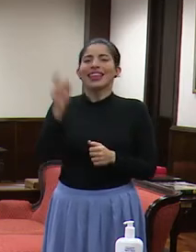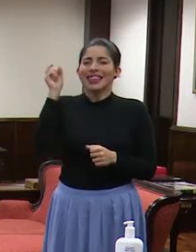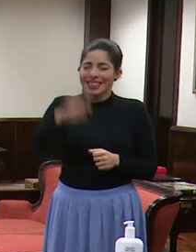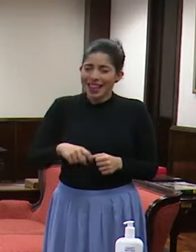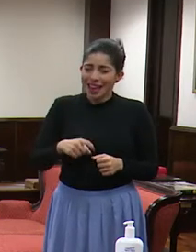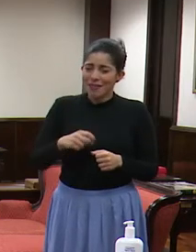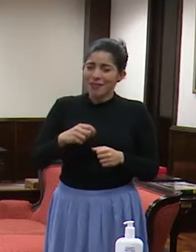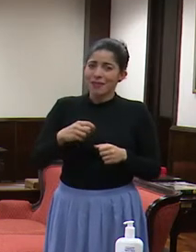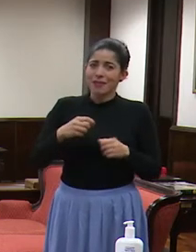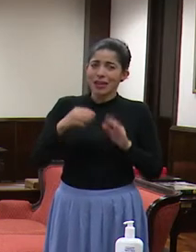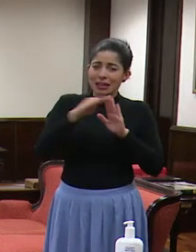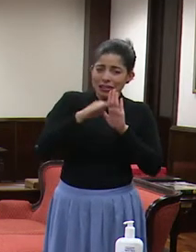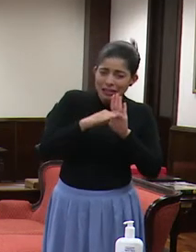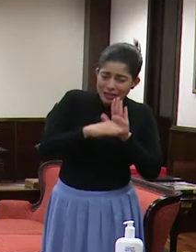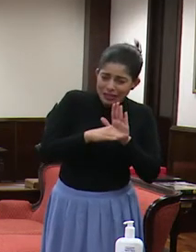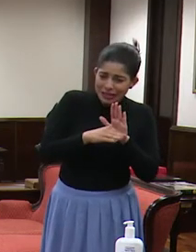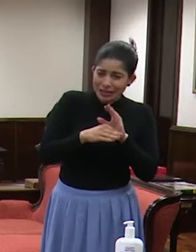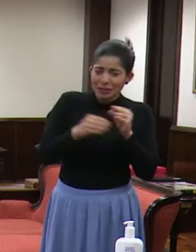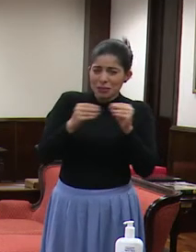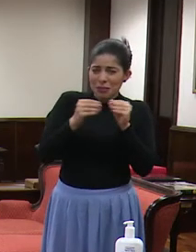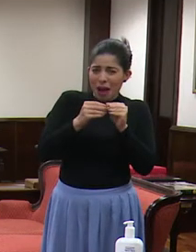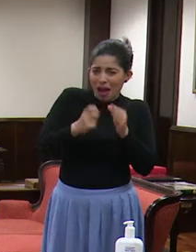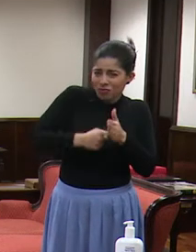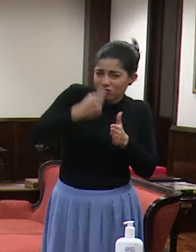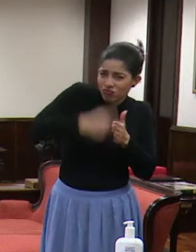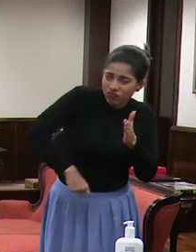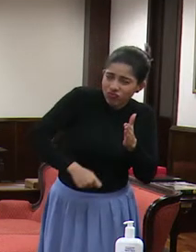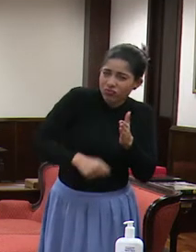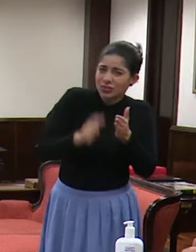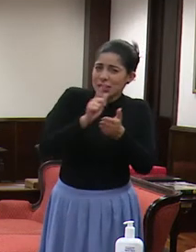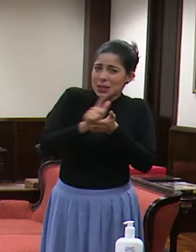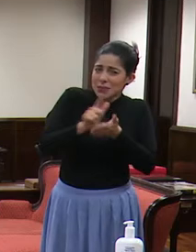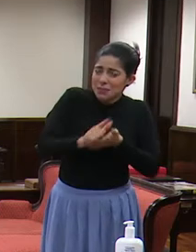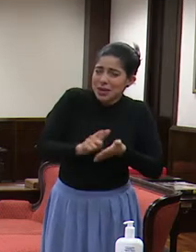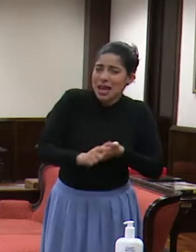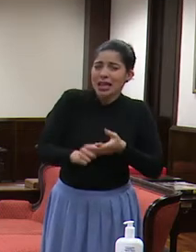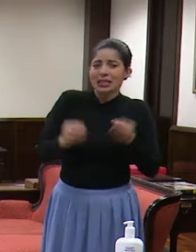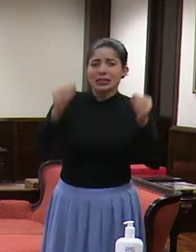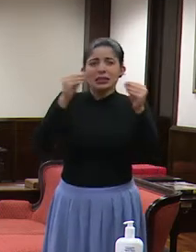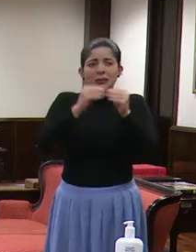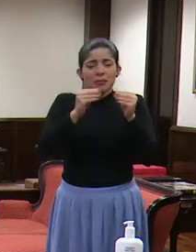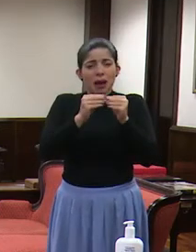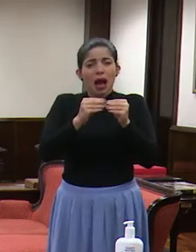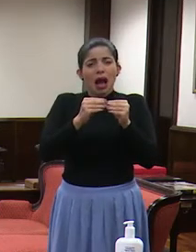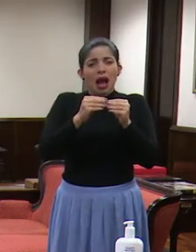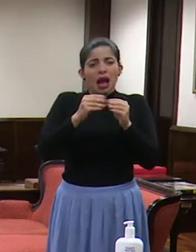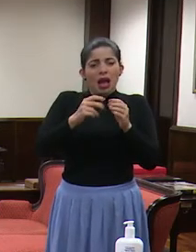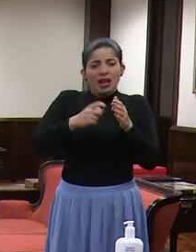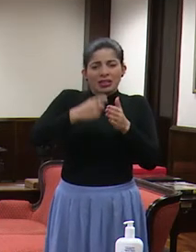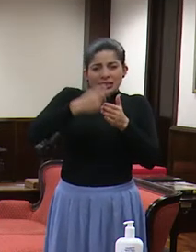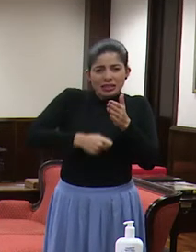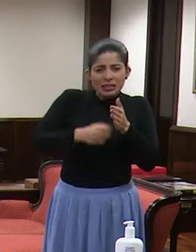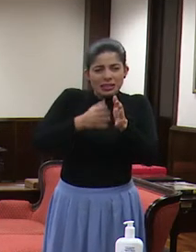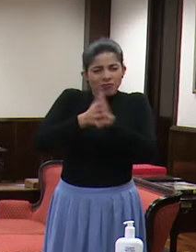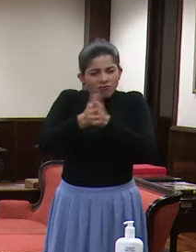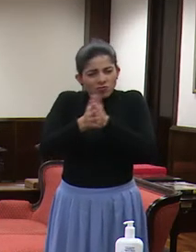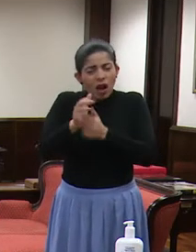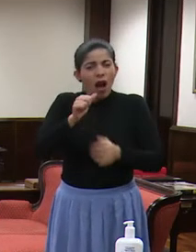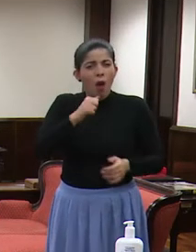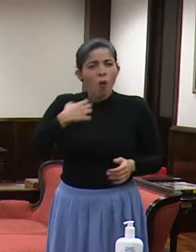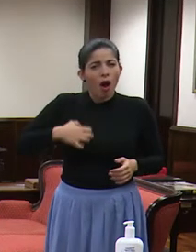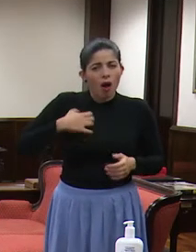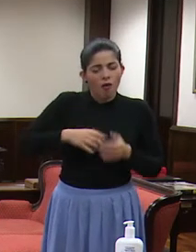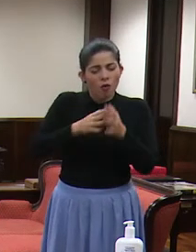extremar las medidas de limpieza, extremar las medidas de lavarse las manos con agua y